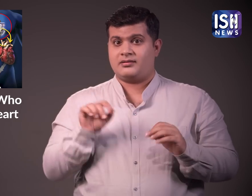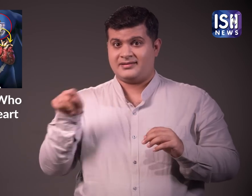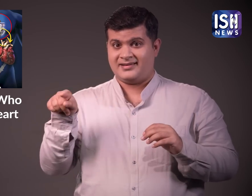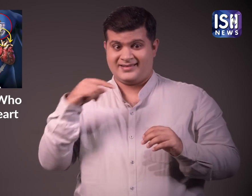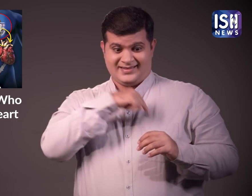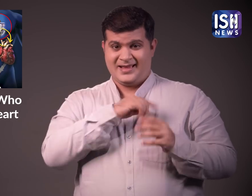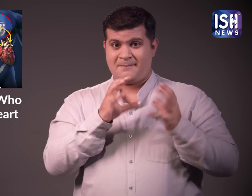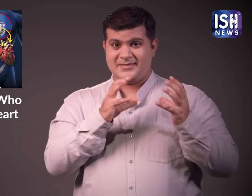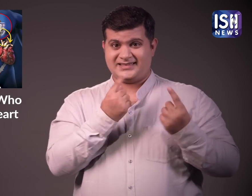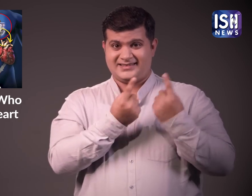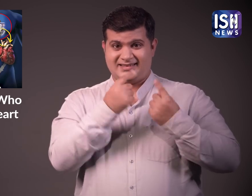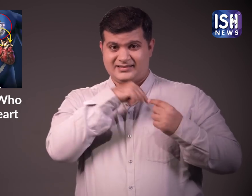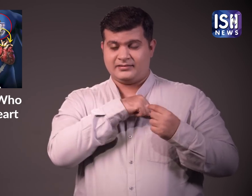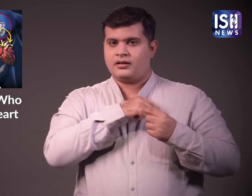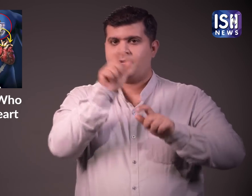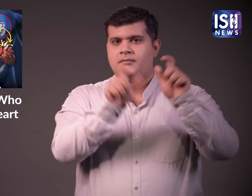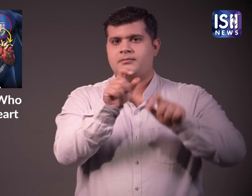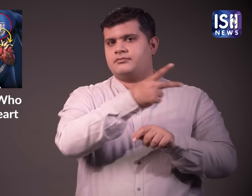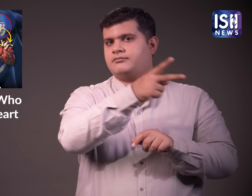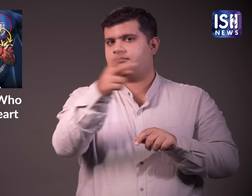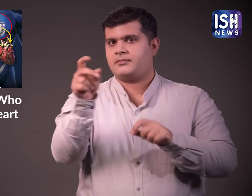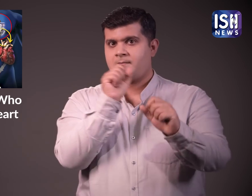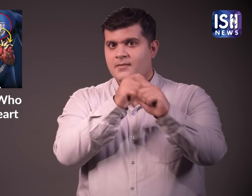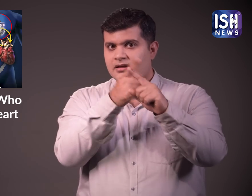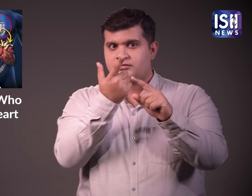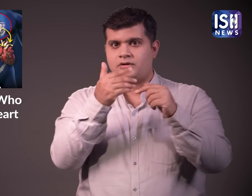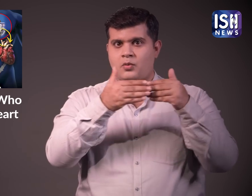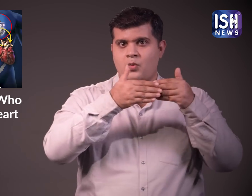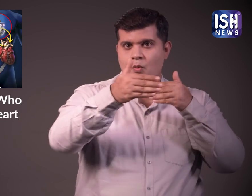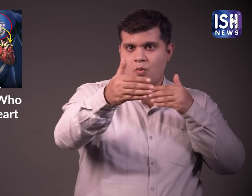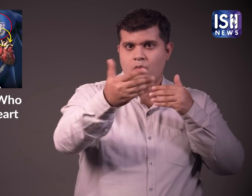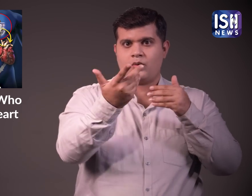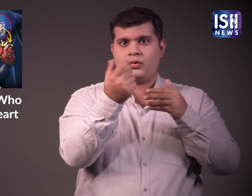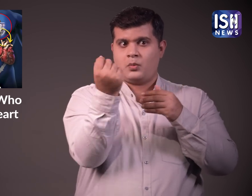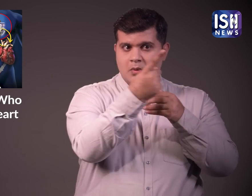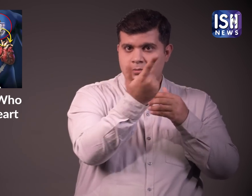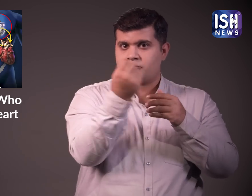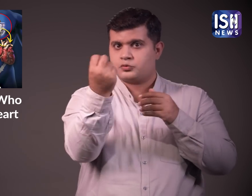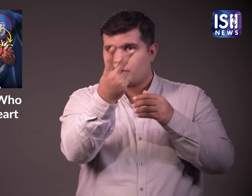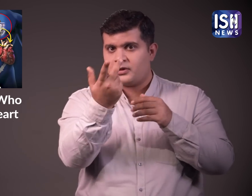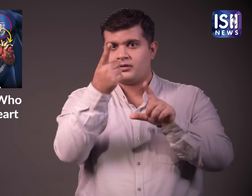समय तक जी पाए रोगी का जीवनकाल रोगी पर निदबर करता है